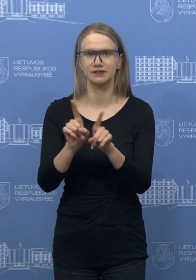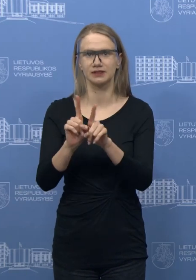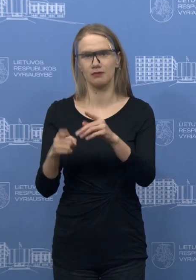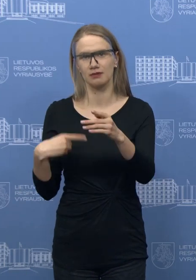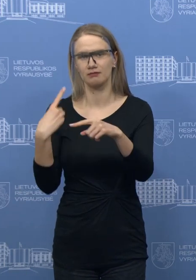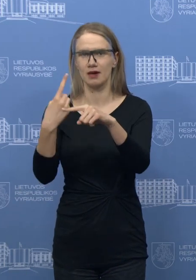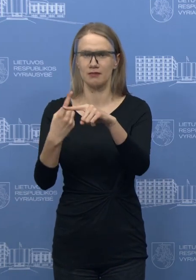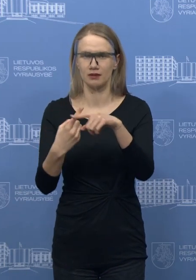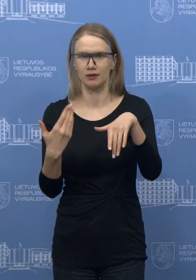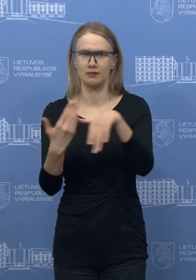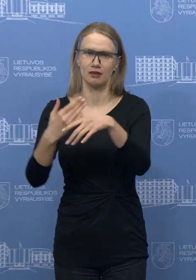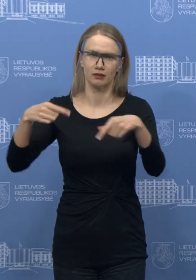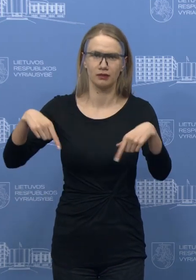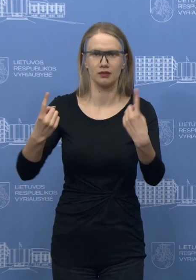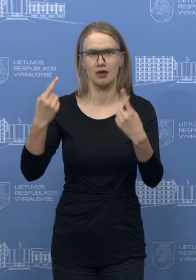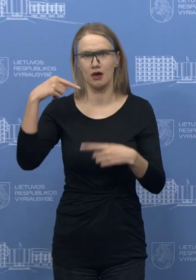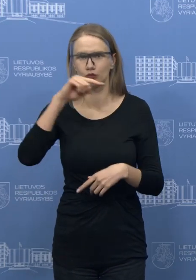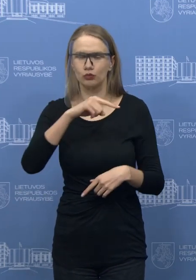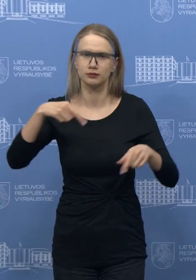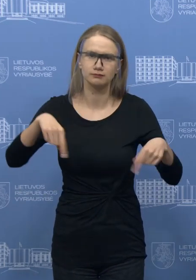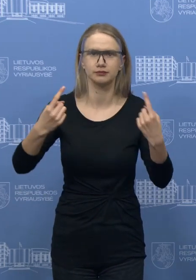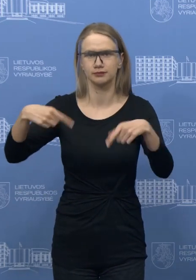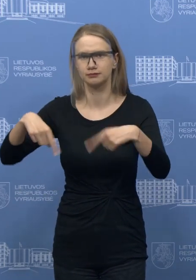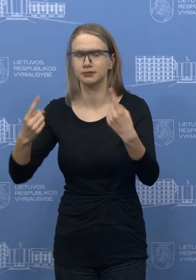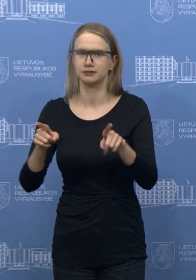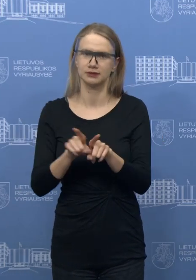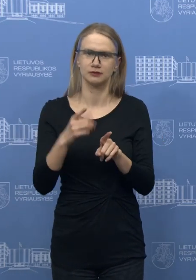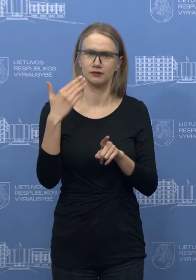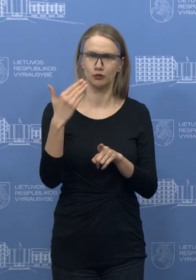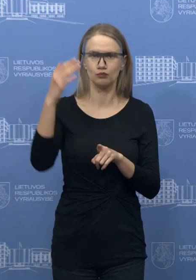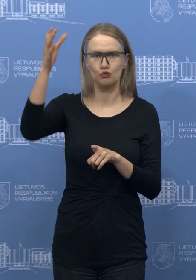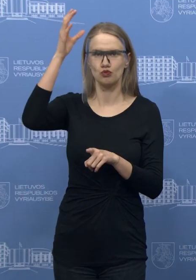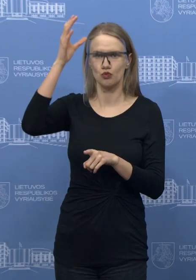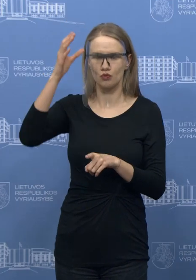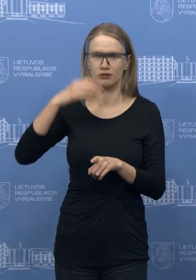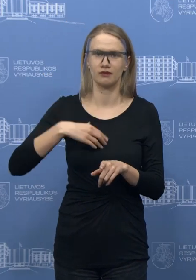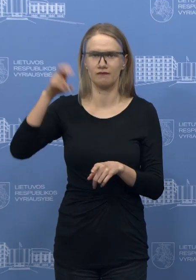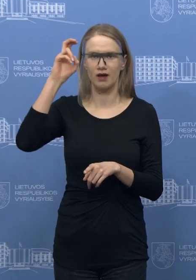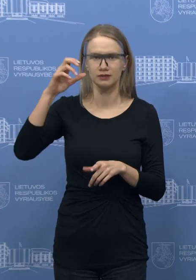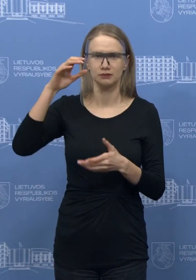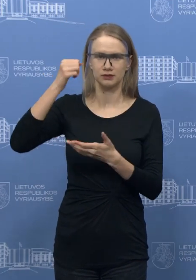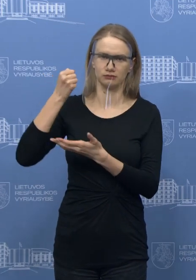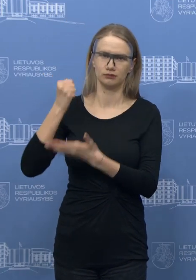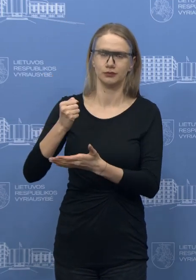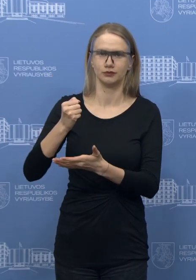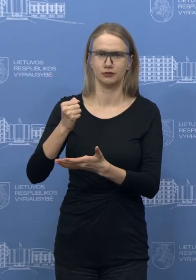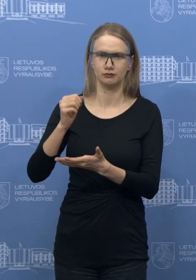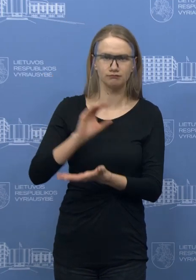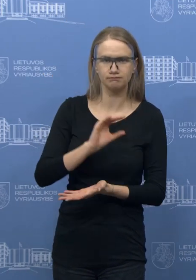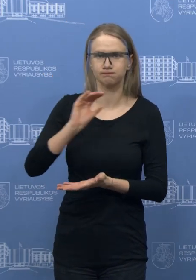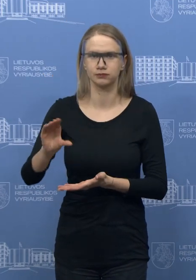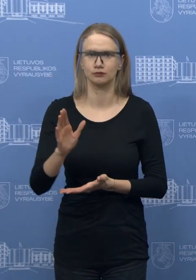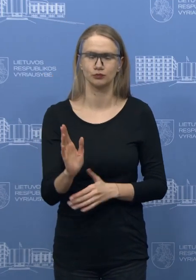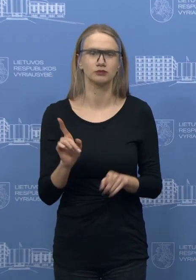ir galiausiai tai būtų taip pat labai racionaliai valstybės biudžeto investicija. Ir timiausių metų mes taip pat pateiksime paketą, kas susijęs su